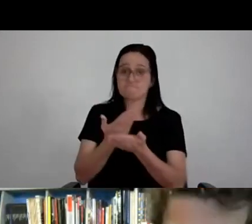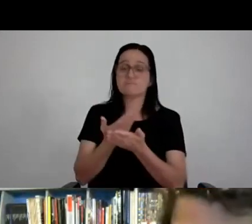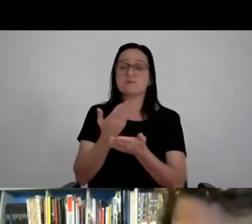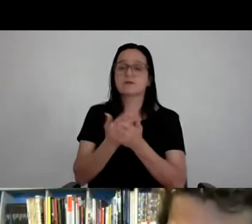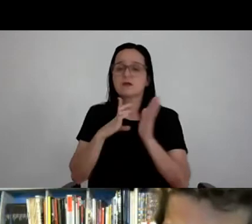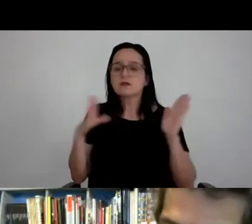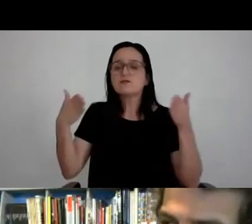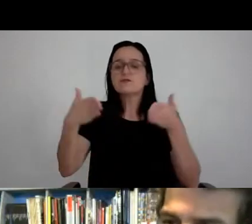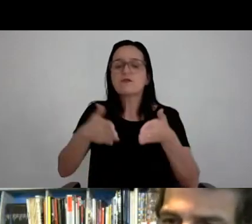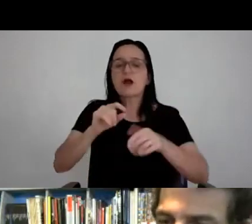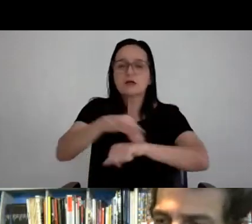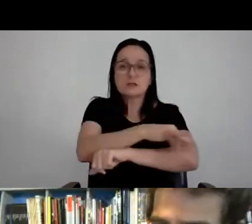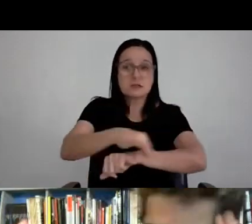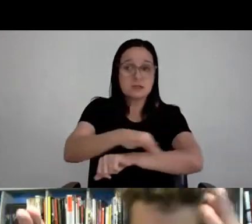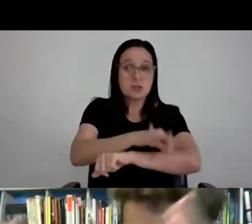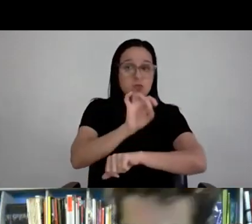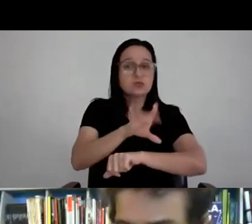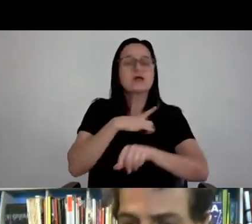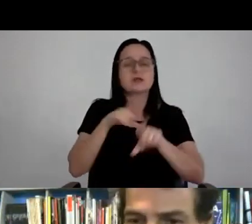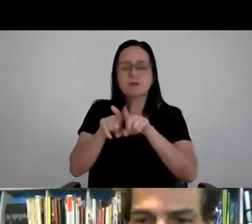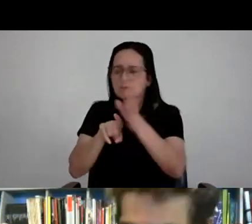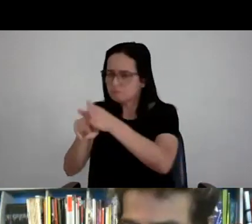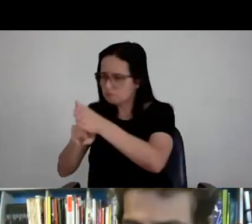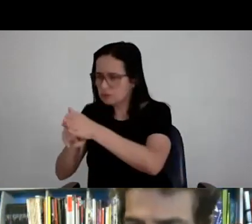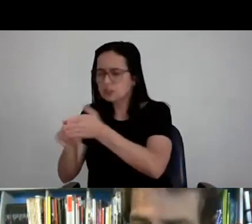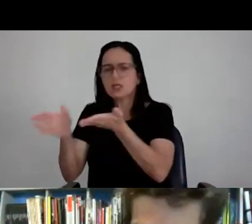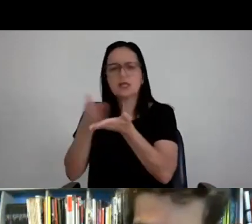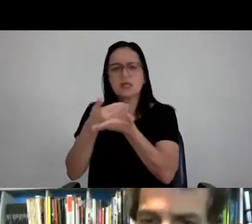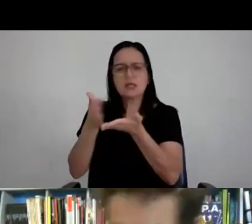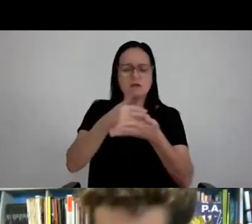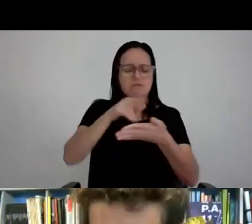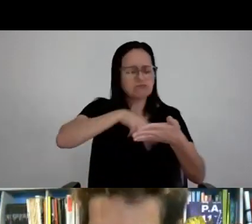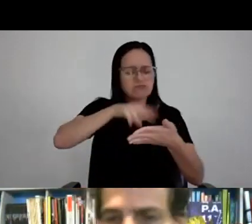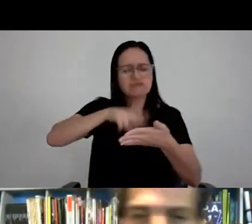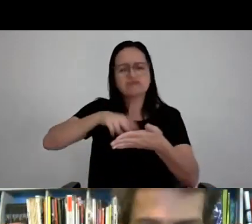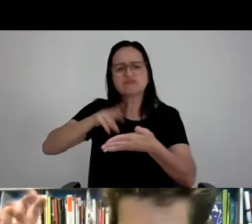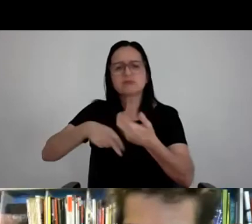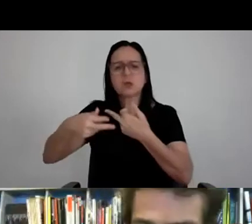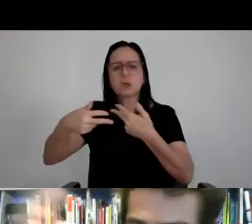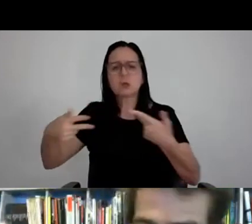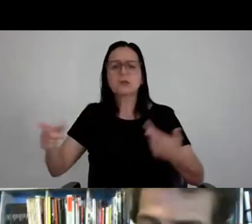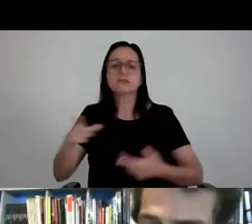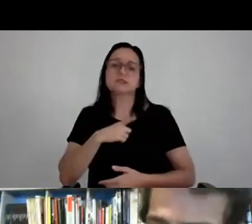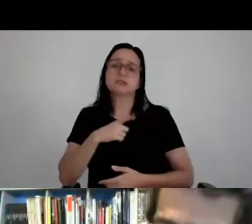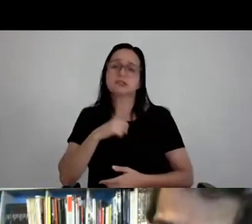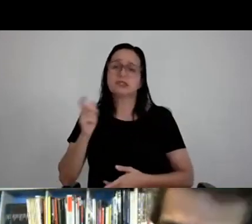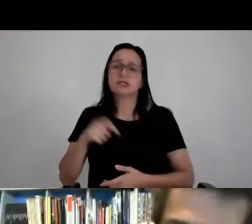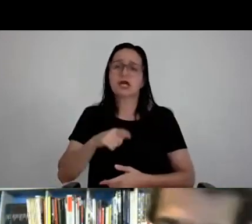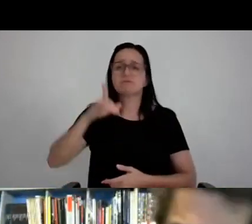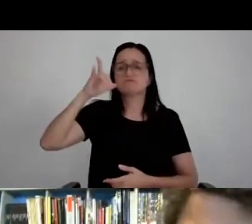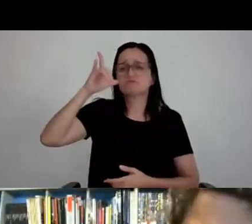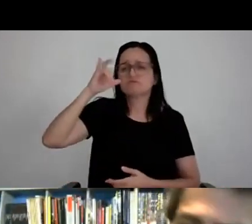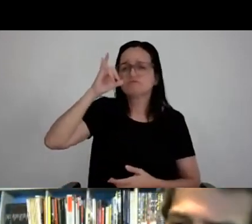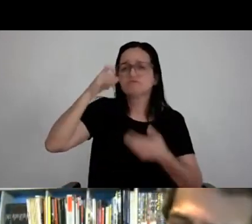quando vocês que estão estudando ainda, em vez de focar só na arquitetura, é importante, pesquisem, comprem livros, a nossa biblioteca é farta aqui,